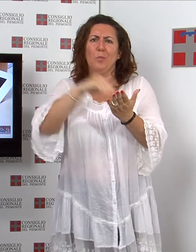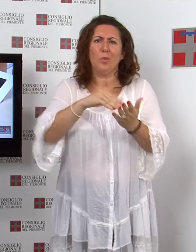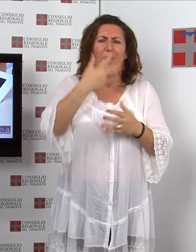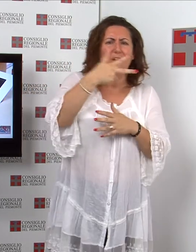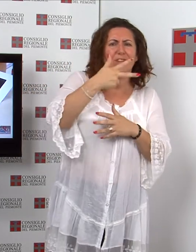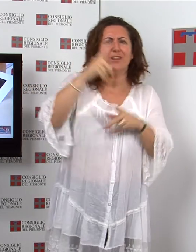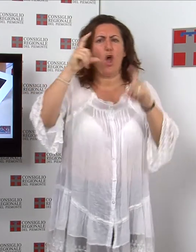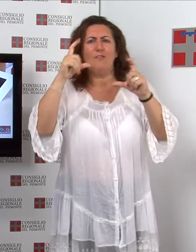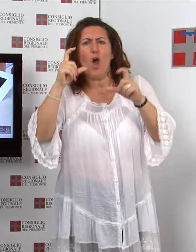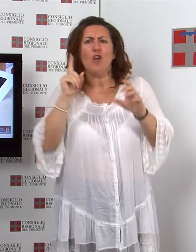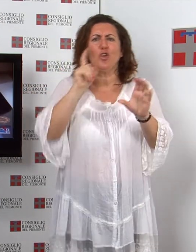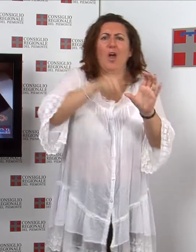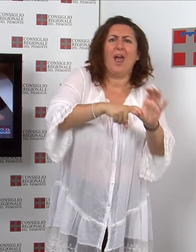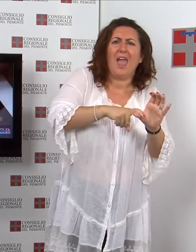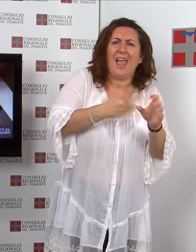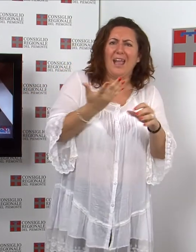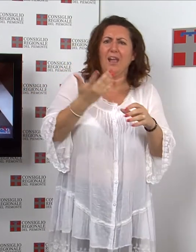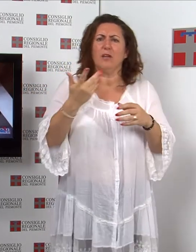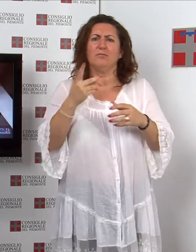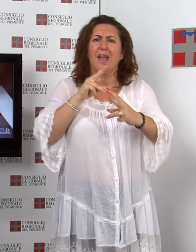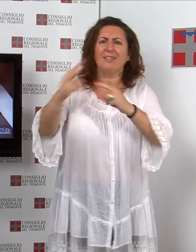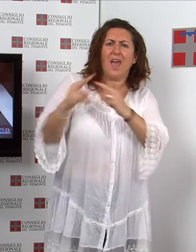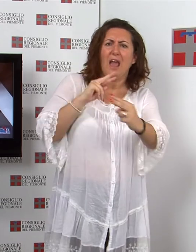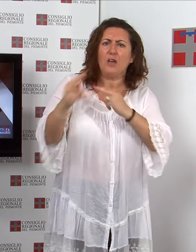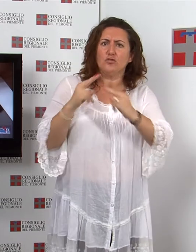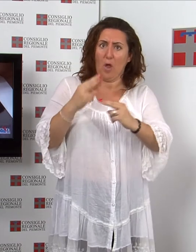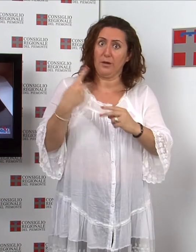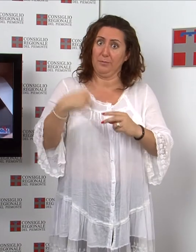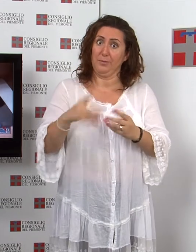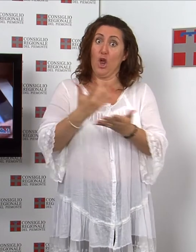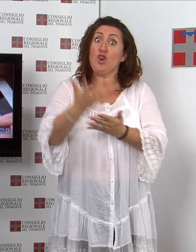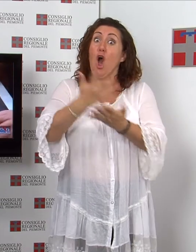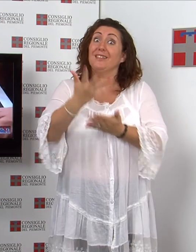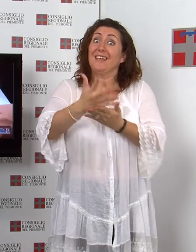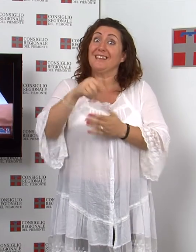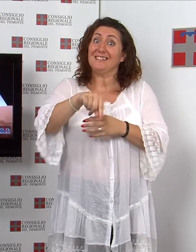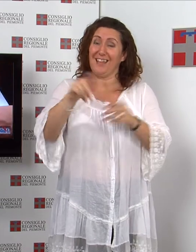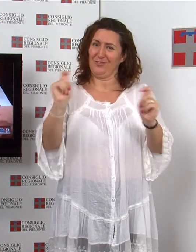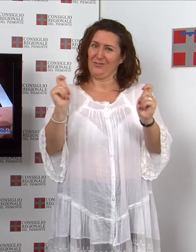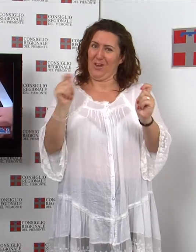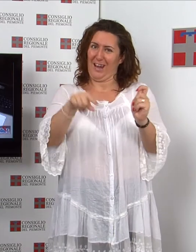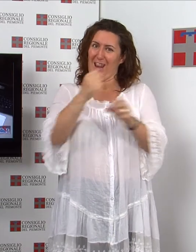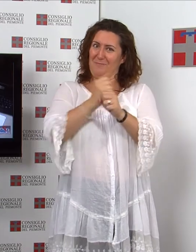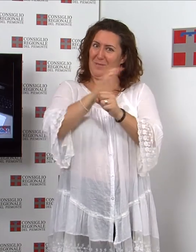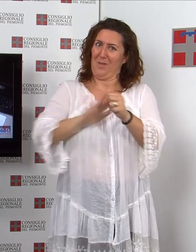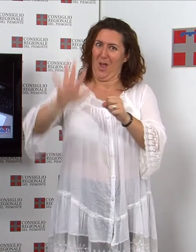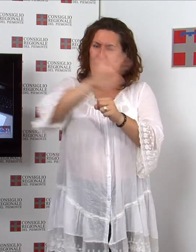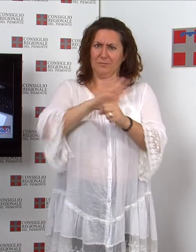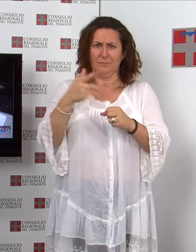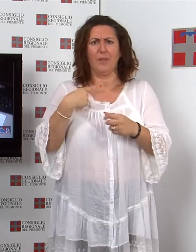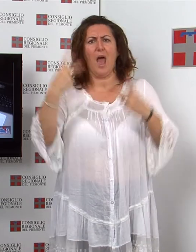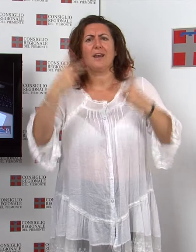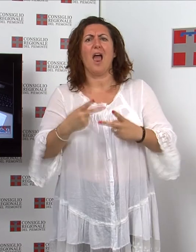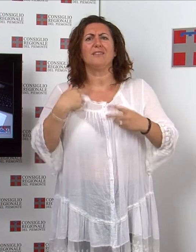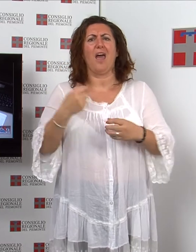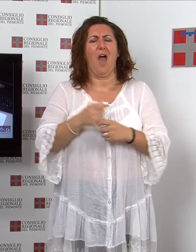foto, link, interazioni Da questo numero di notizie il tour entra nella realtà aumentata L'applicazione gratuita, scaricabile